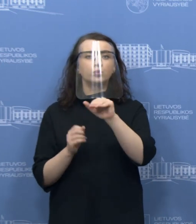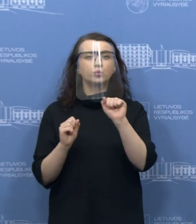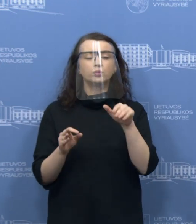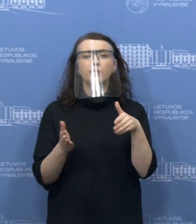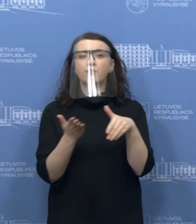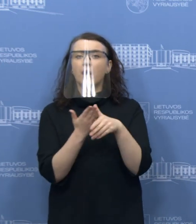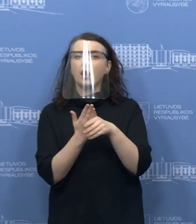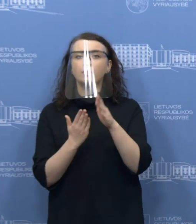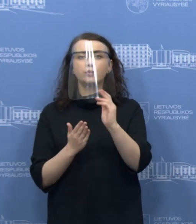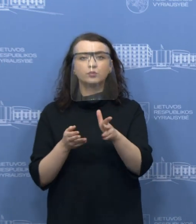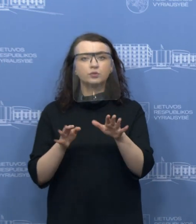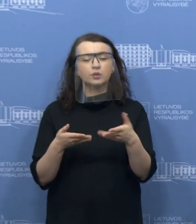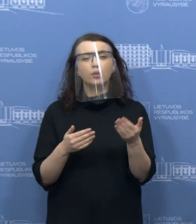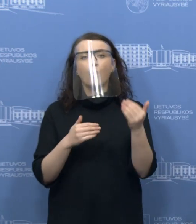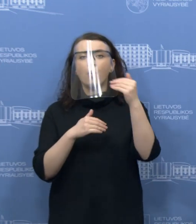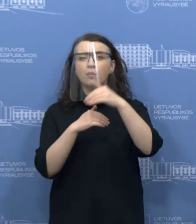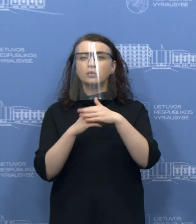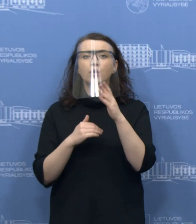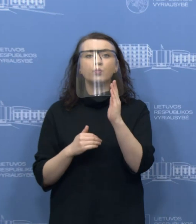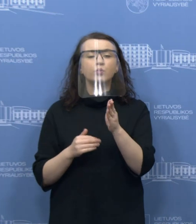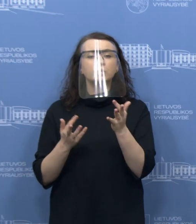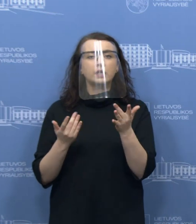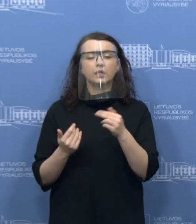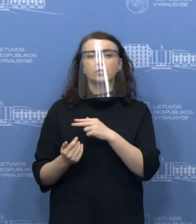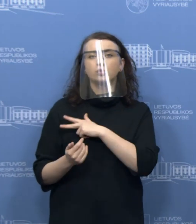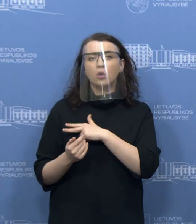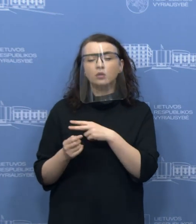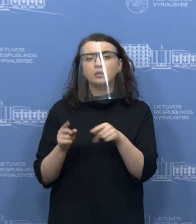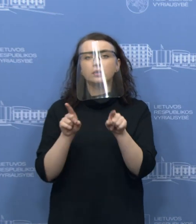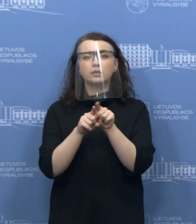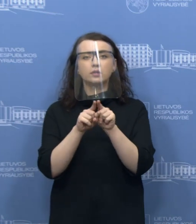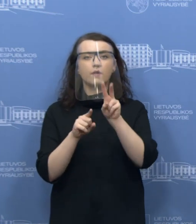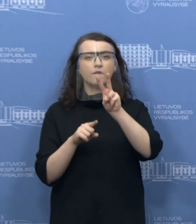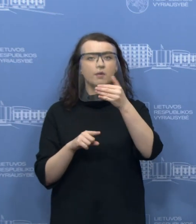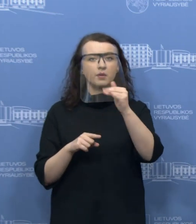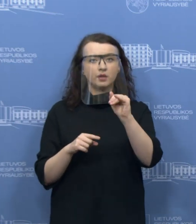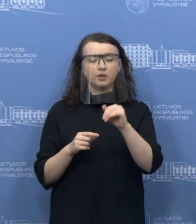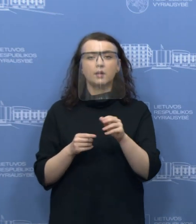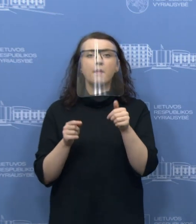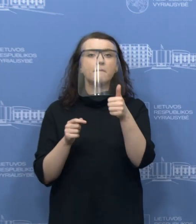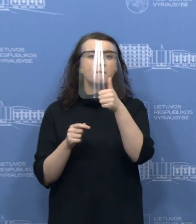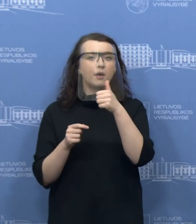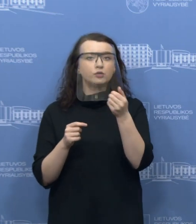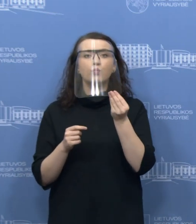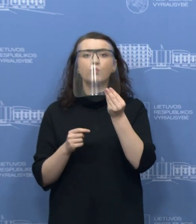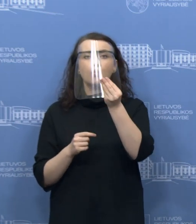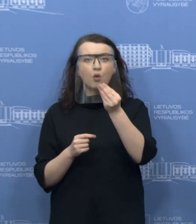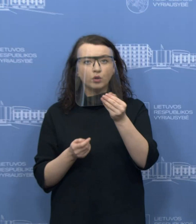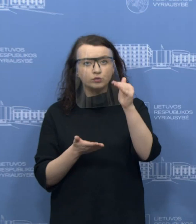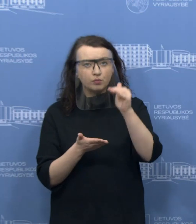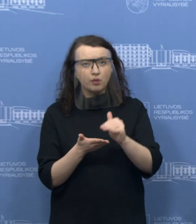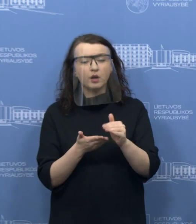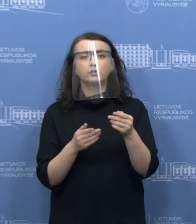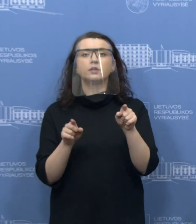priemonės bus taikomos iš VMI ir sodros pusės. Tai atleidimas nuo dėlspinigio, mokesčių